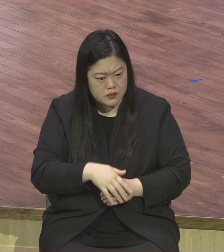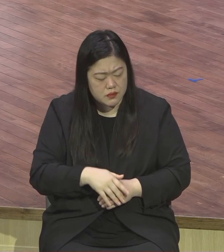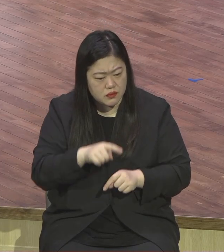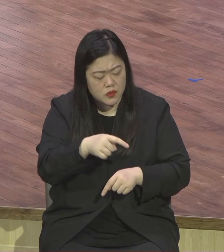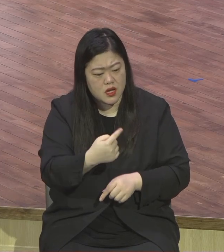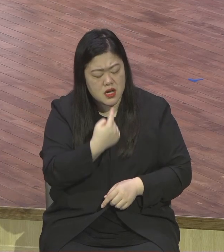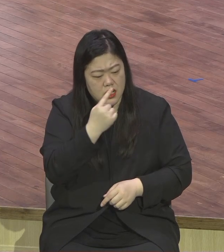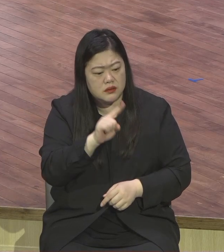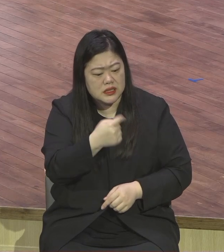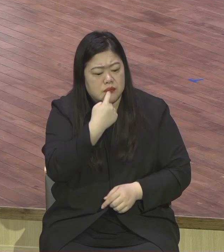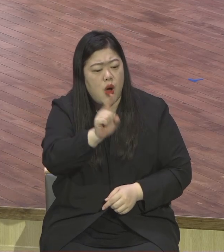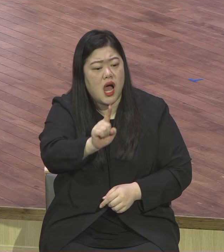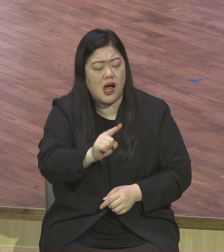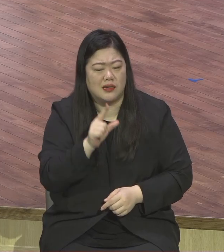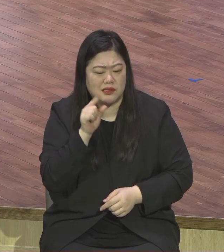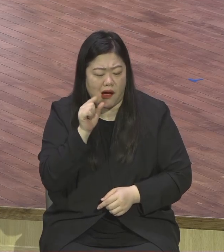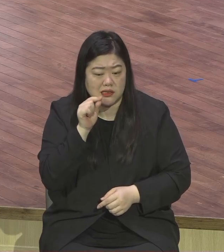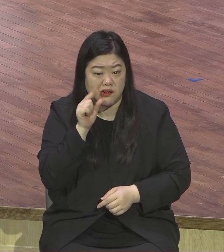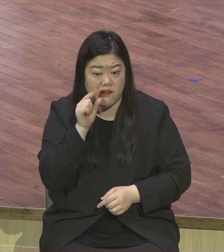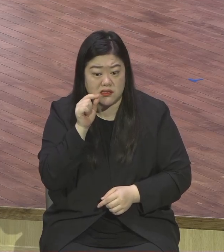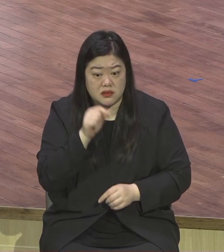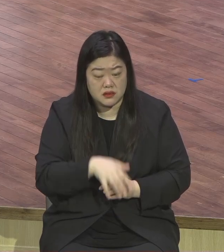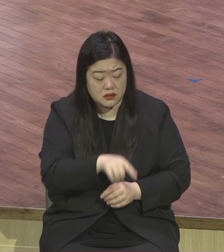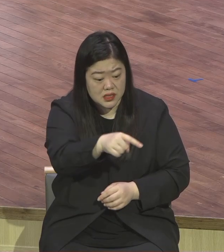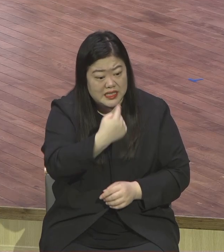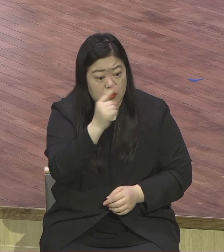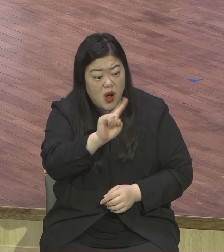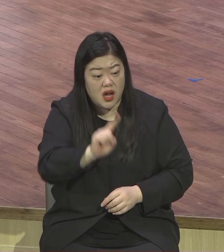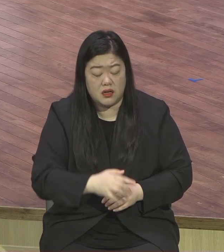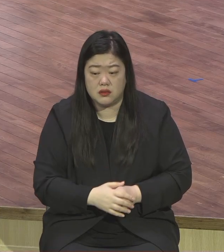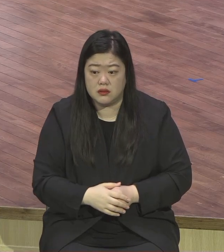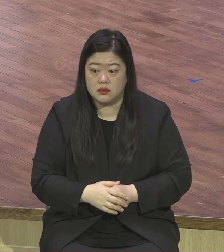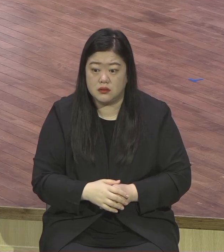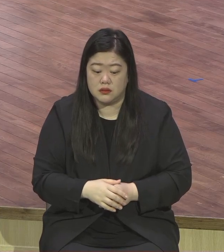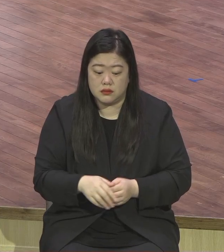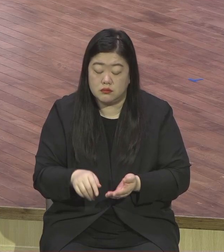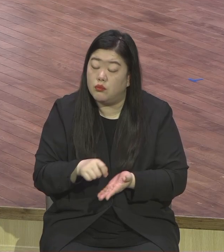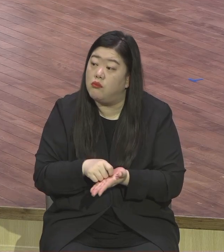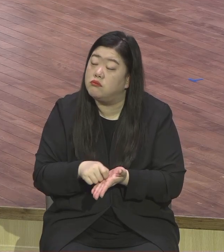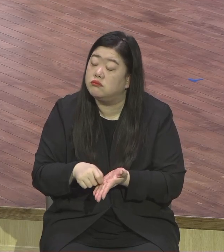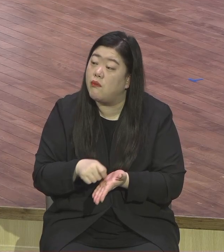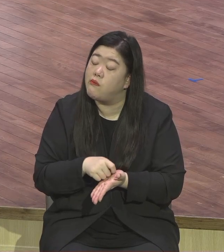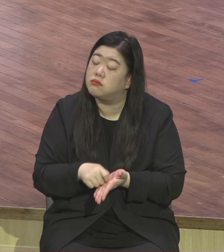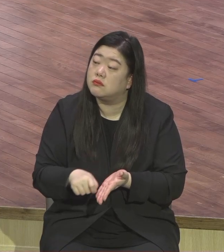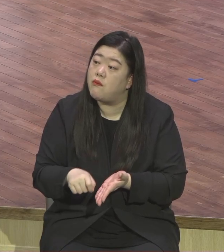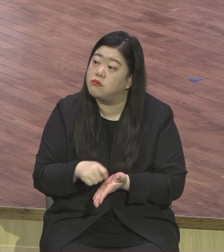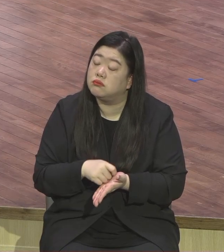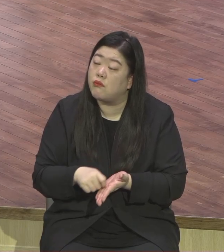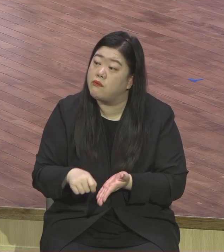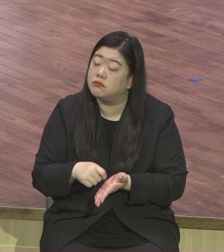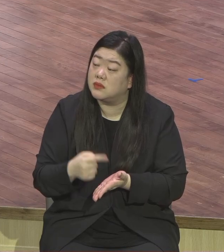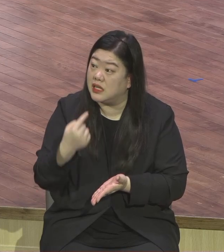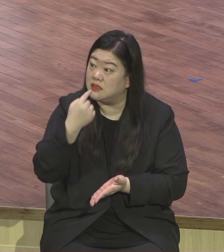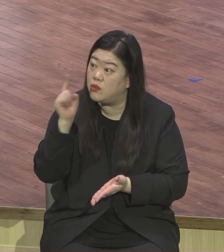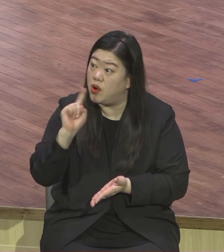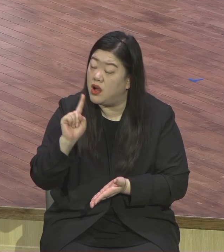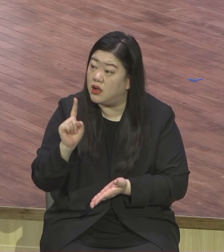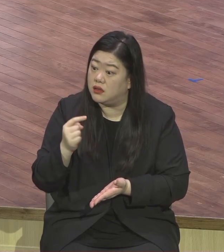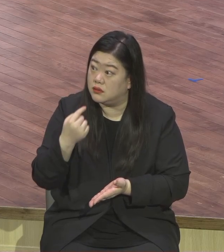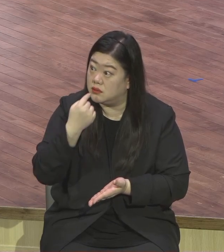뭐야 그렇게 말을 했어요. 너 입에 있는 게 뭐야 그렇게 물었는데 사오증은 자기 보고 하는 말인